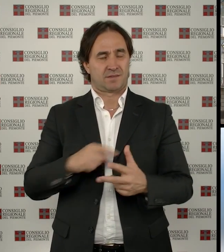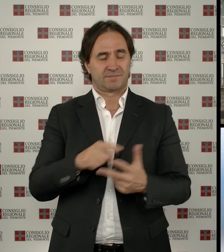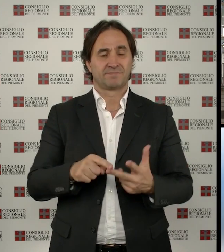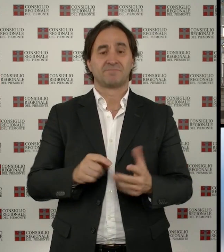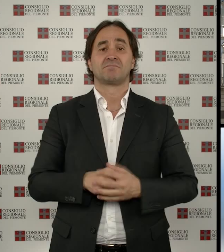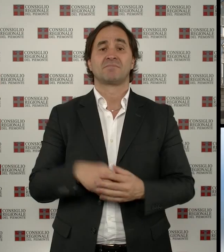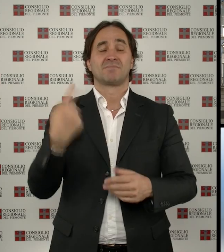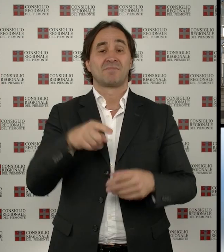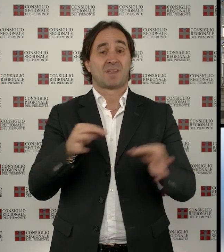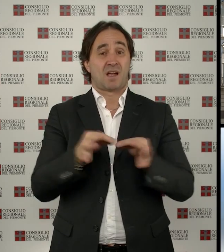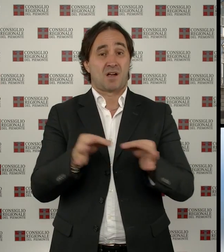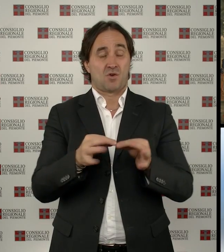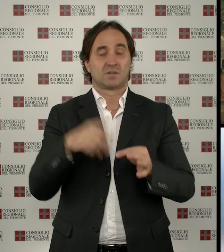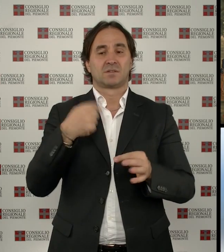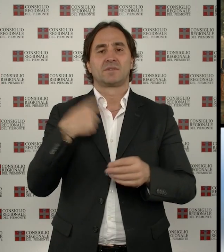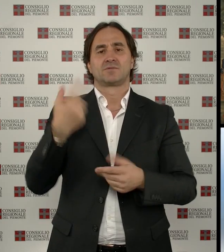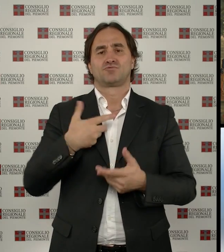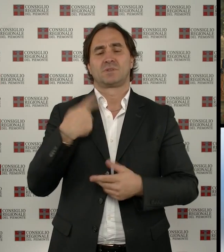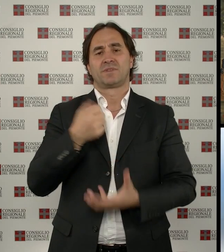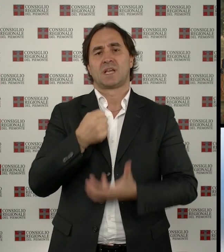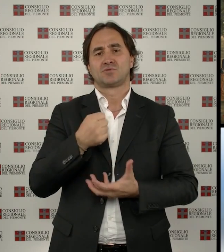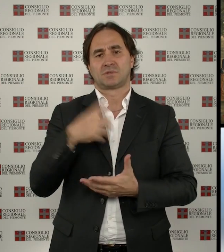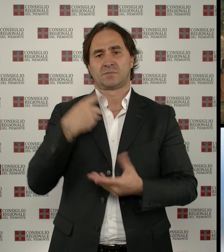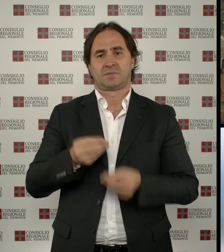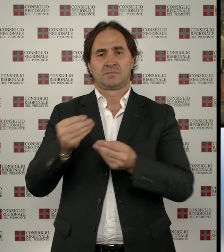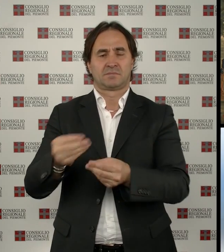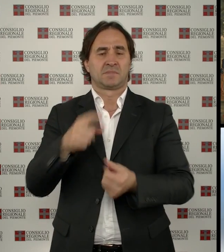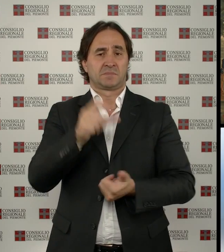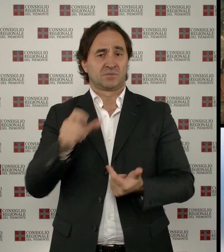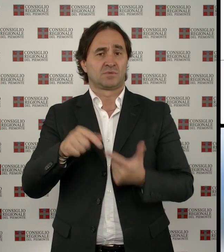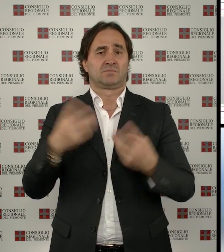via al trasferimento delle risorse umane, finanziarie, strumentali e organizzative.